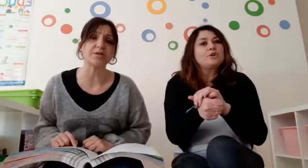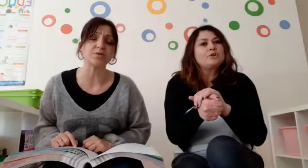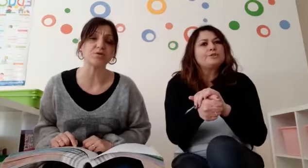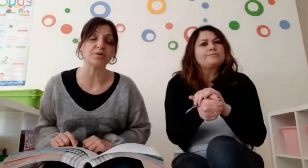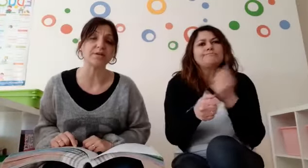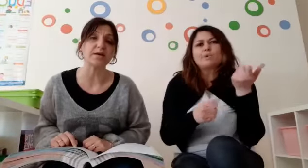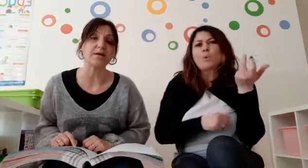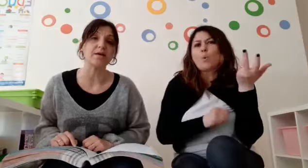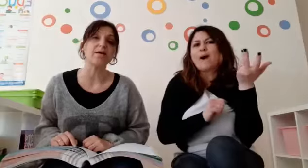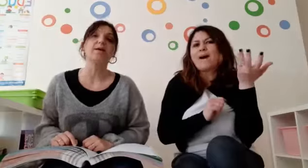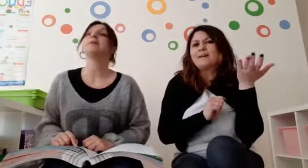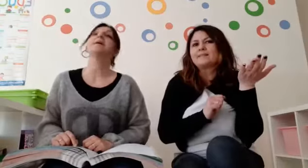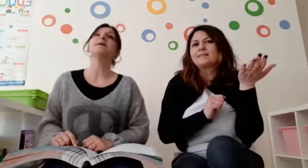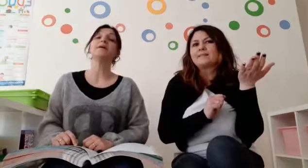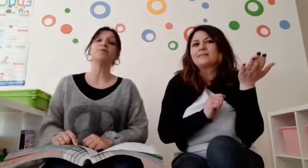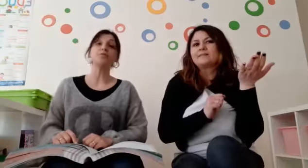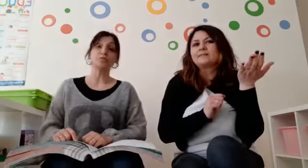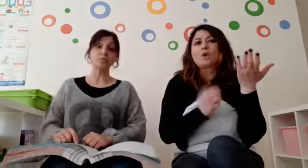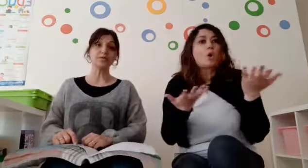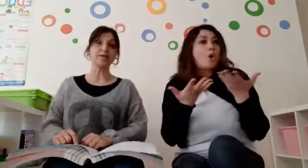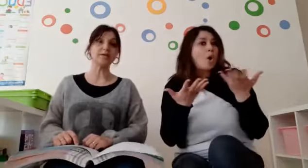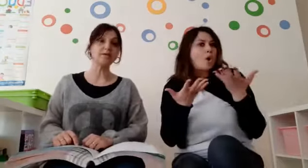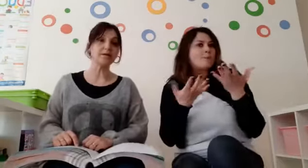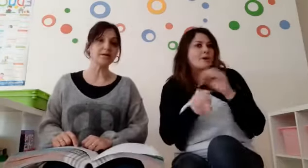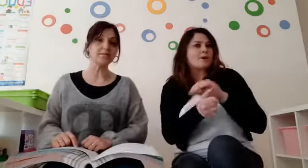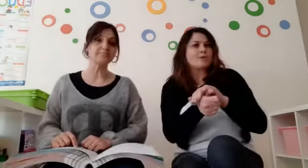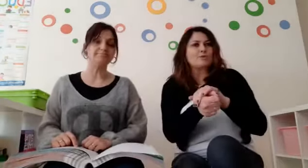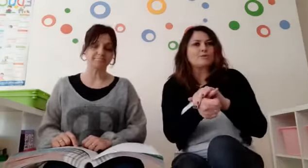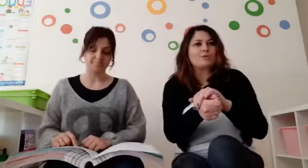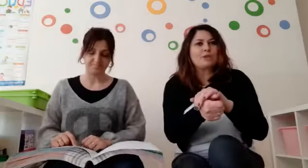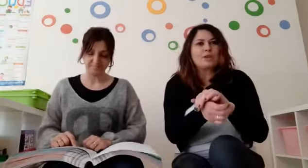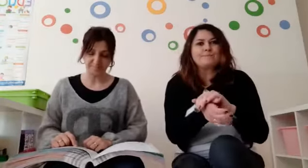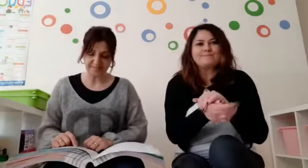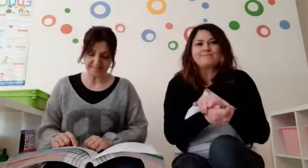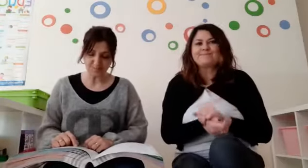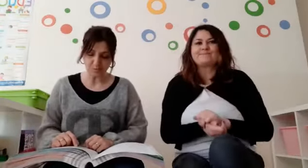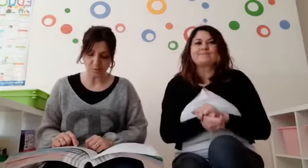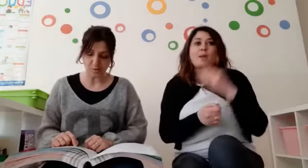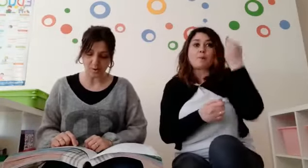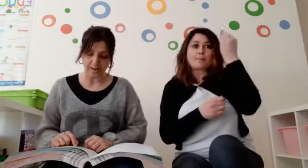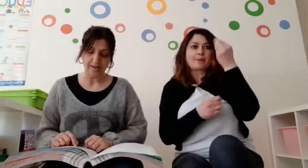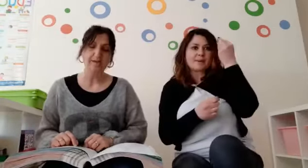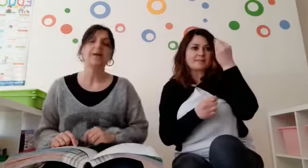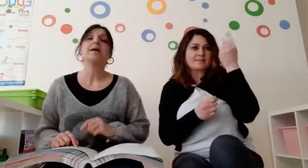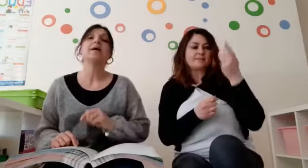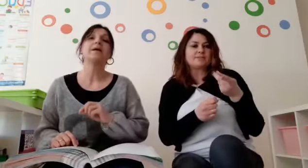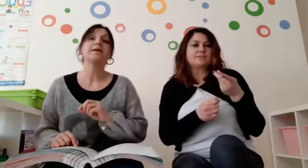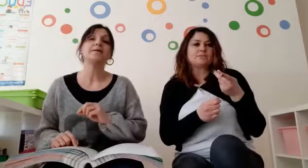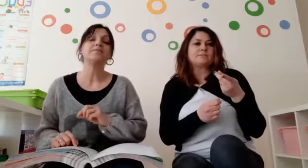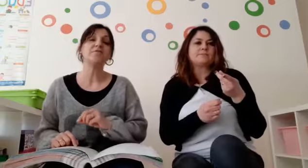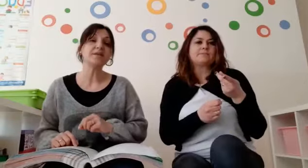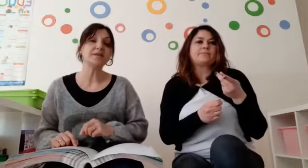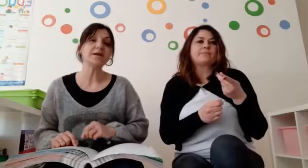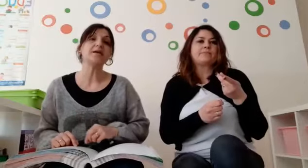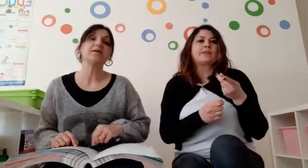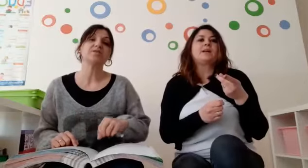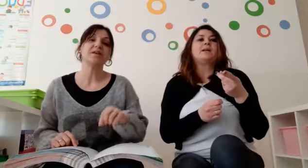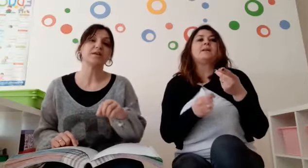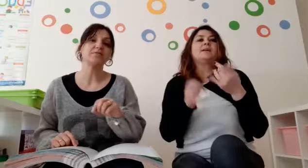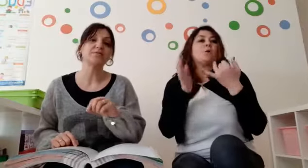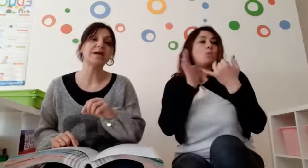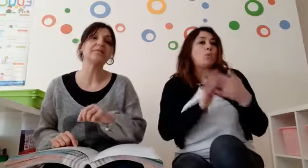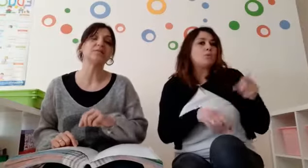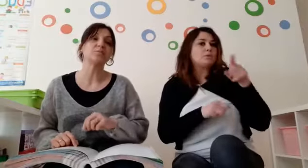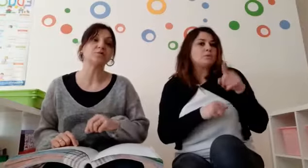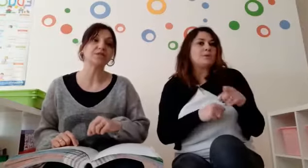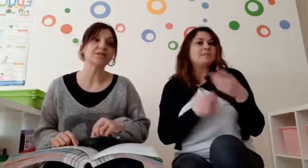chioccioline? Ed erano tutte in... Pensateci un po'. E infine, c